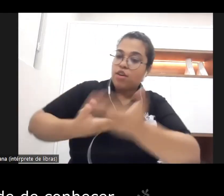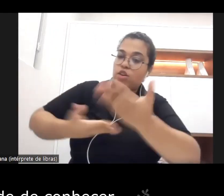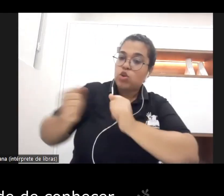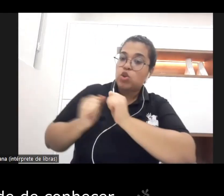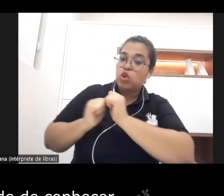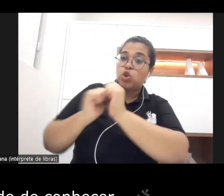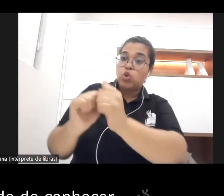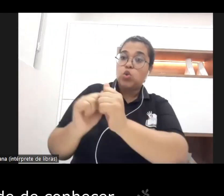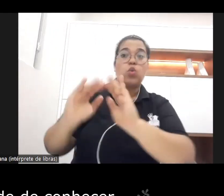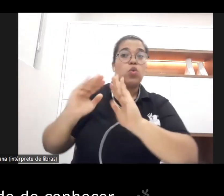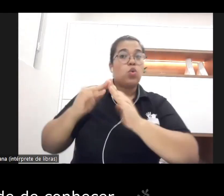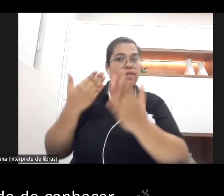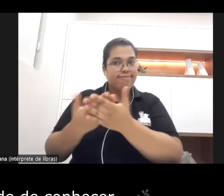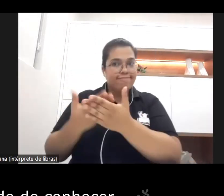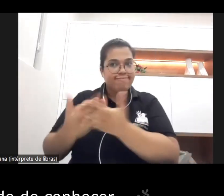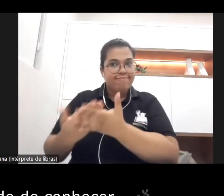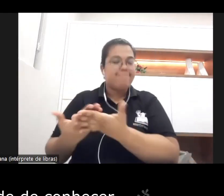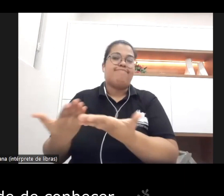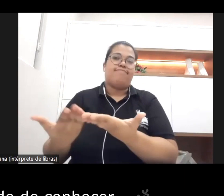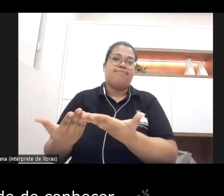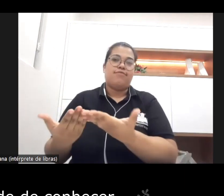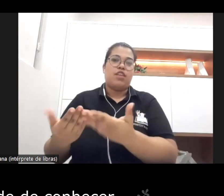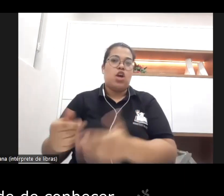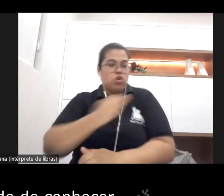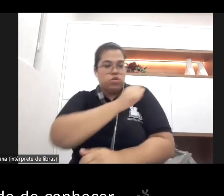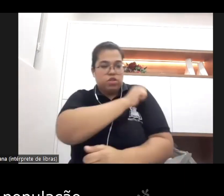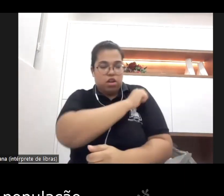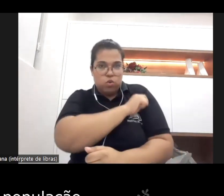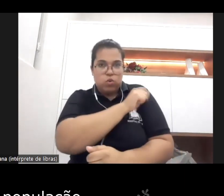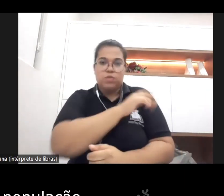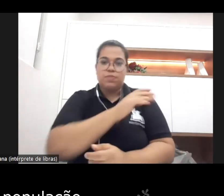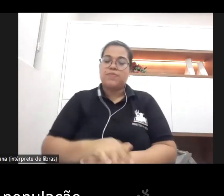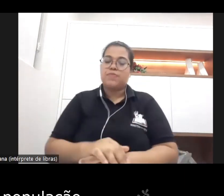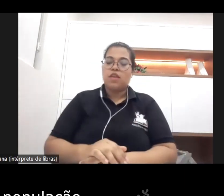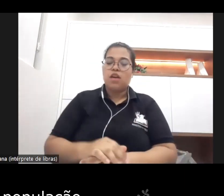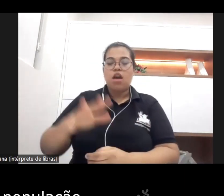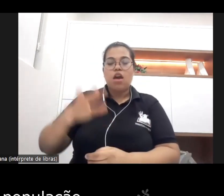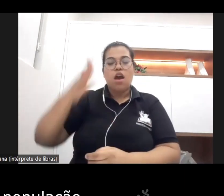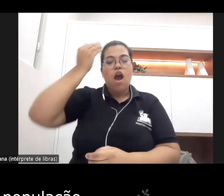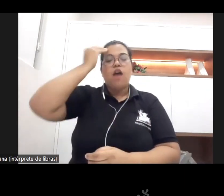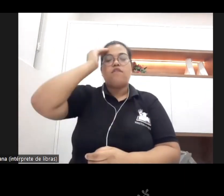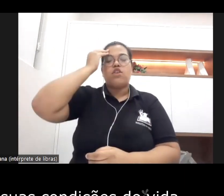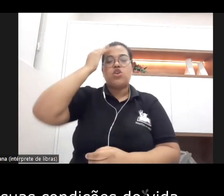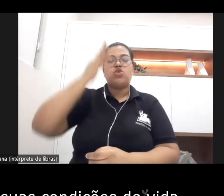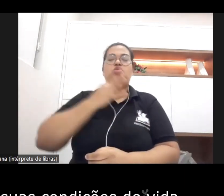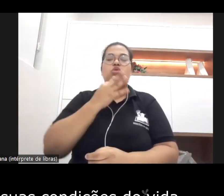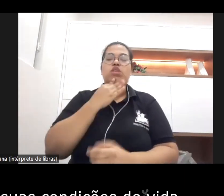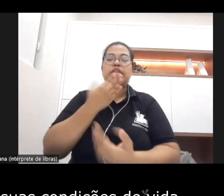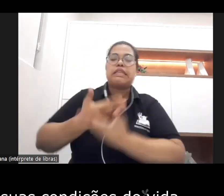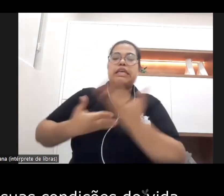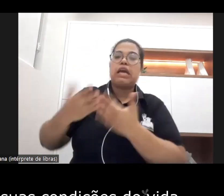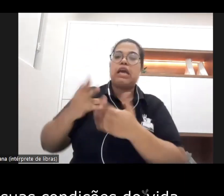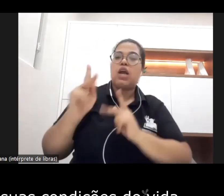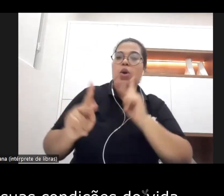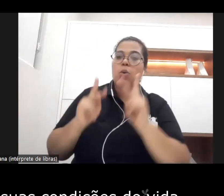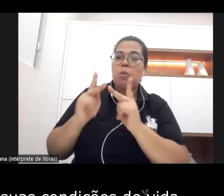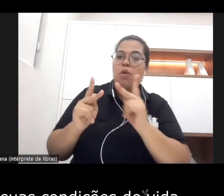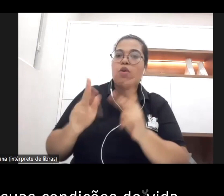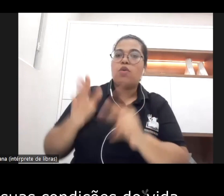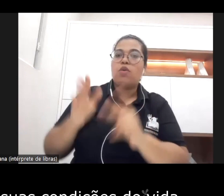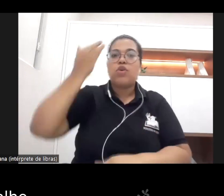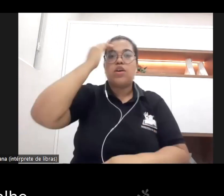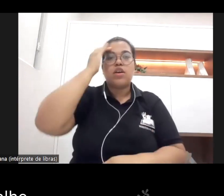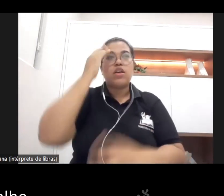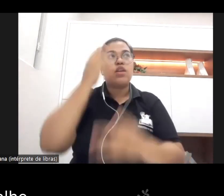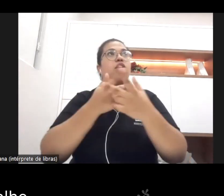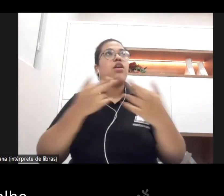tá a nossa capacidade de conhecer caracterizar a população entendendo elementos das suas condições de